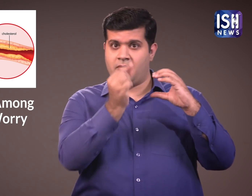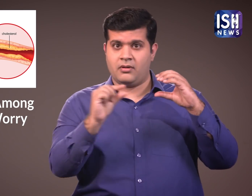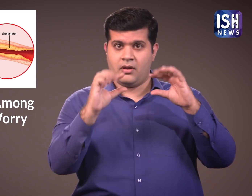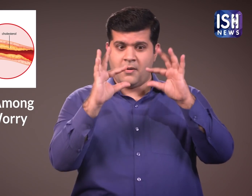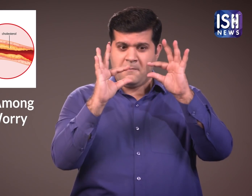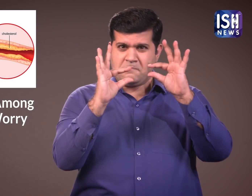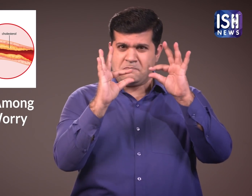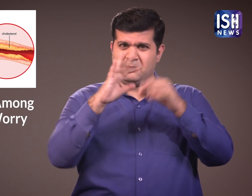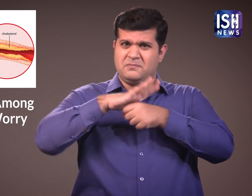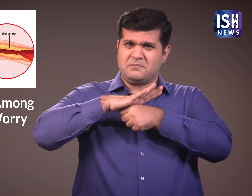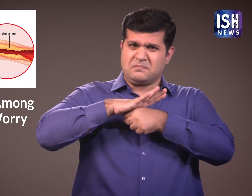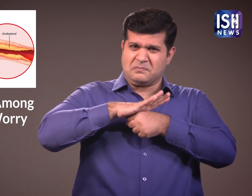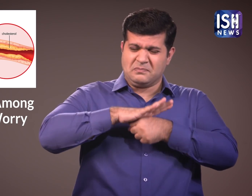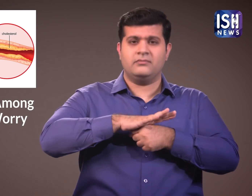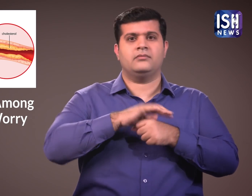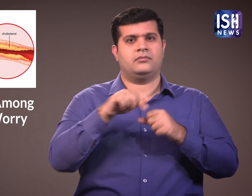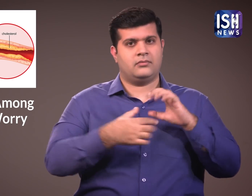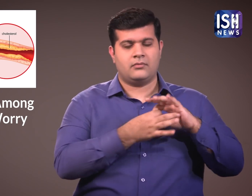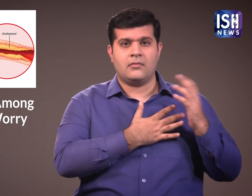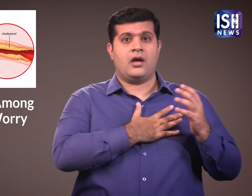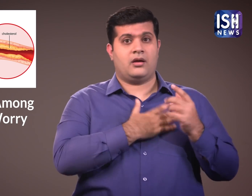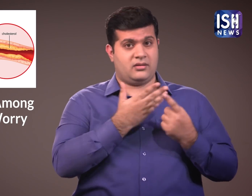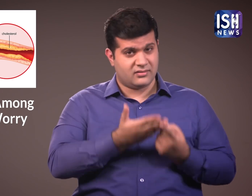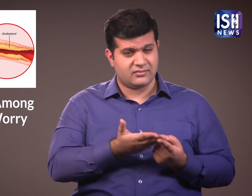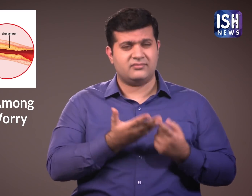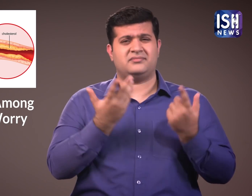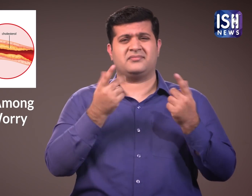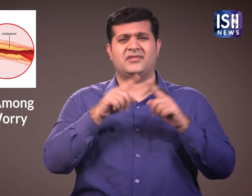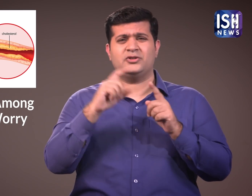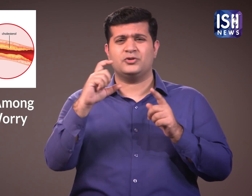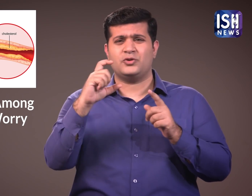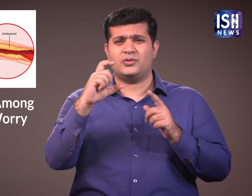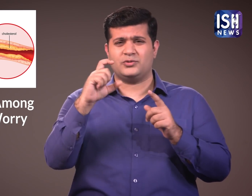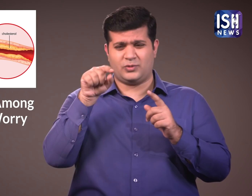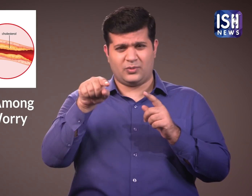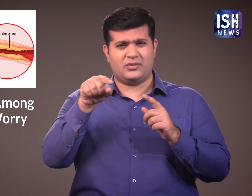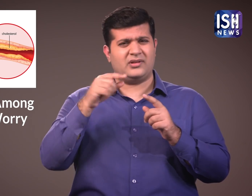और स्वास्थ्याकर, तेलिय भोजन और अन्यपदार्थ खाने से दिल का दौरा पढ़ सकता है